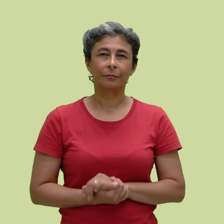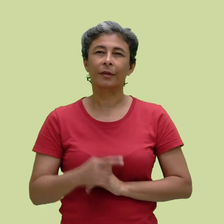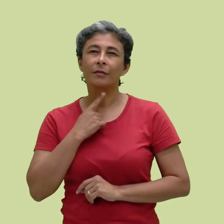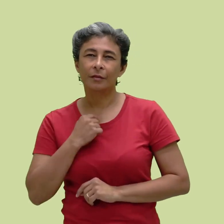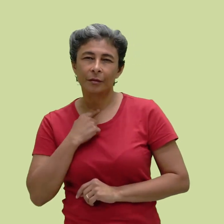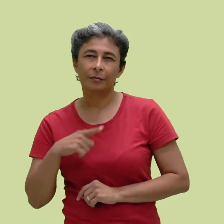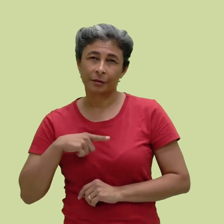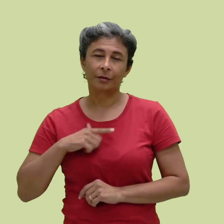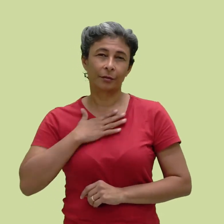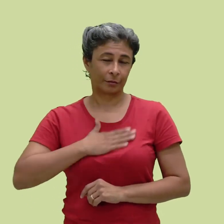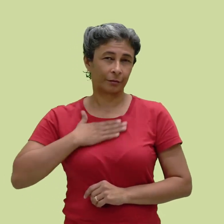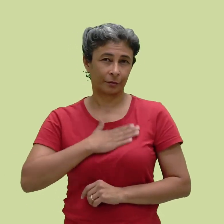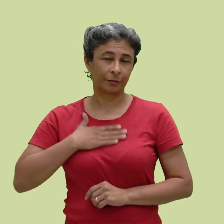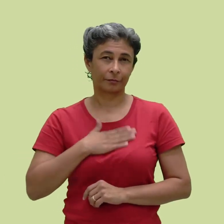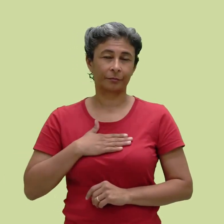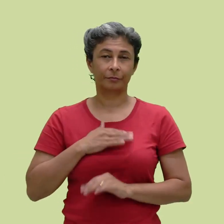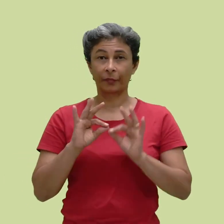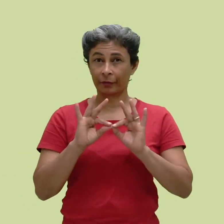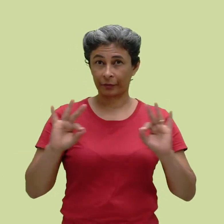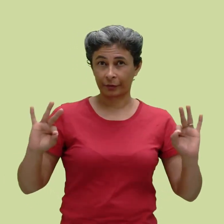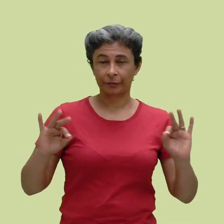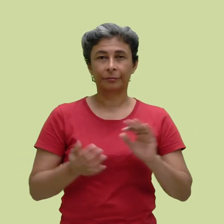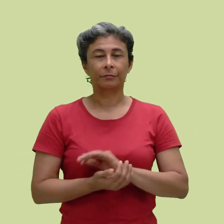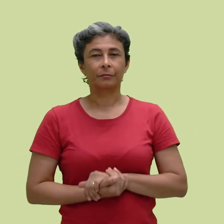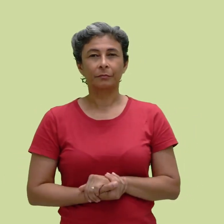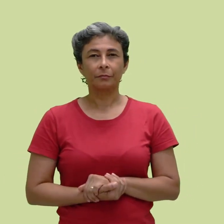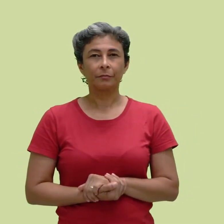Espero que tenham gostado e ficamos com a frase de Oliver Seggs.